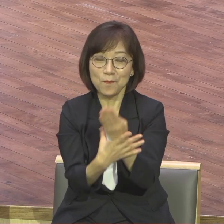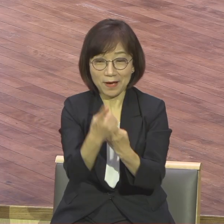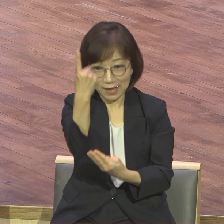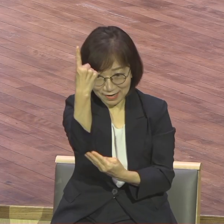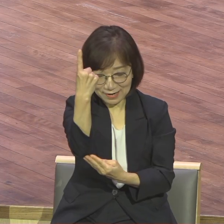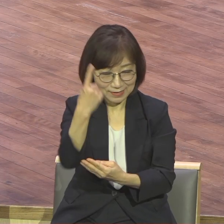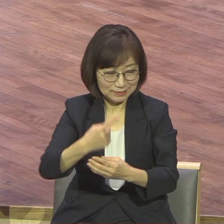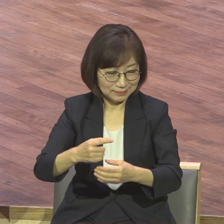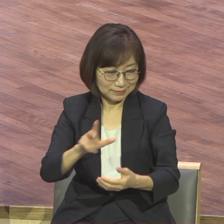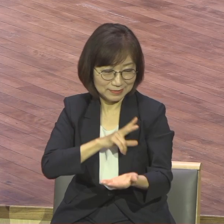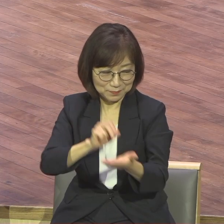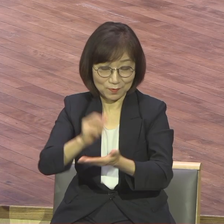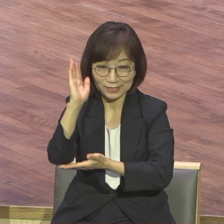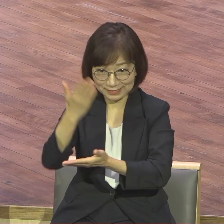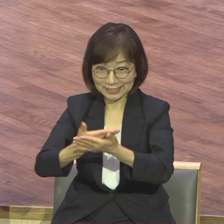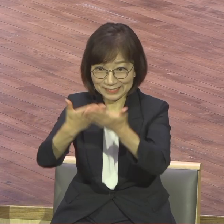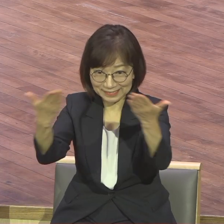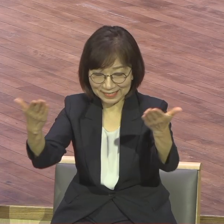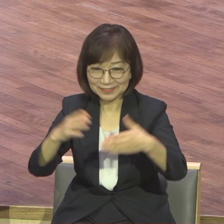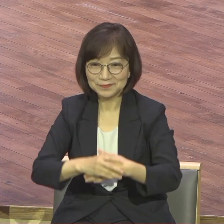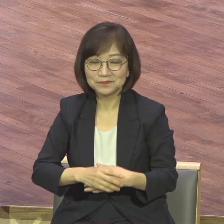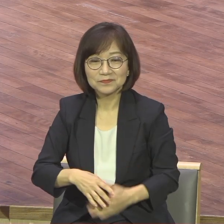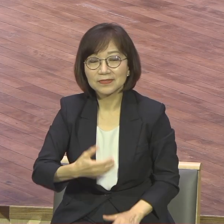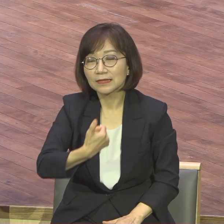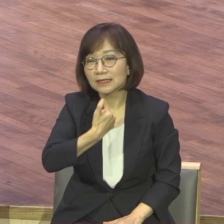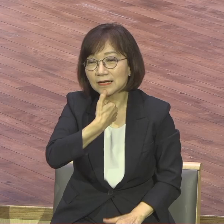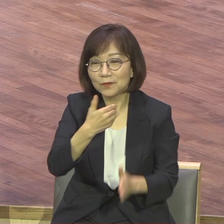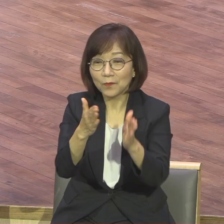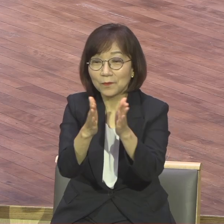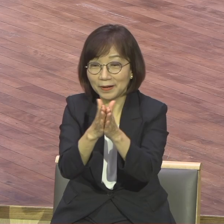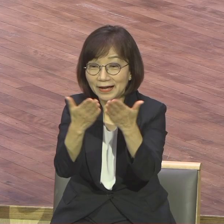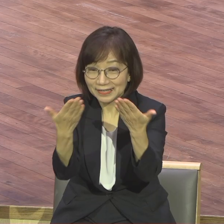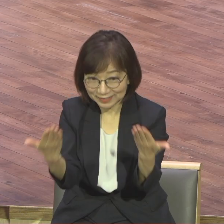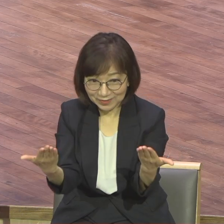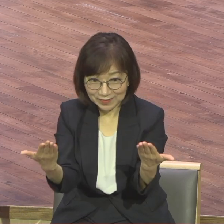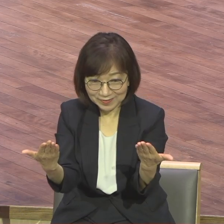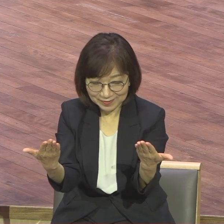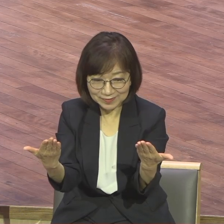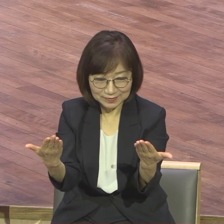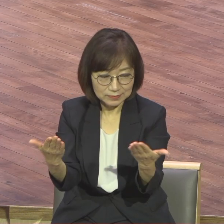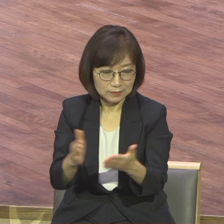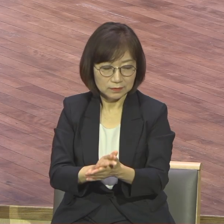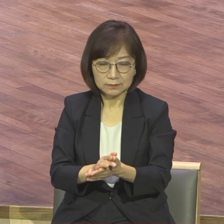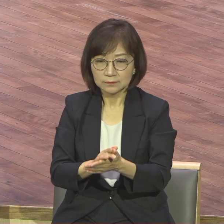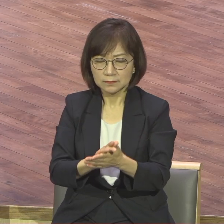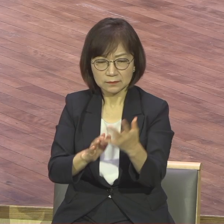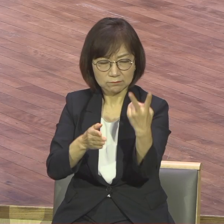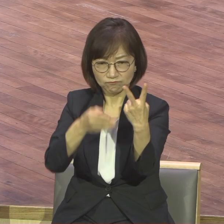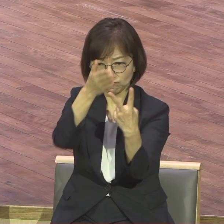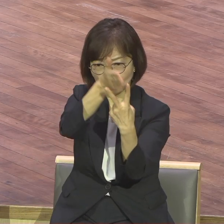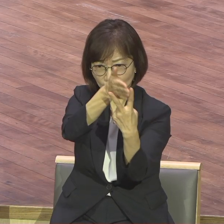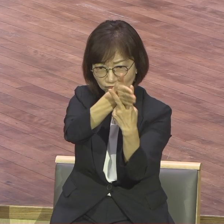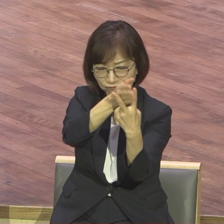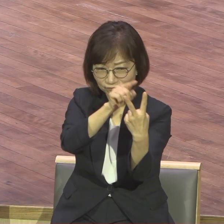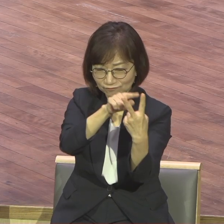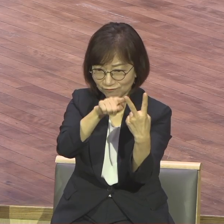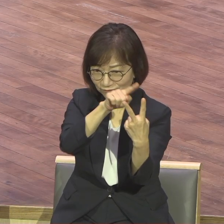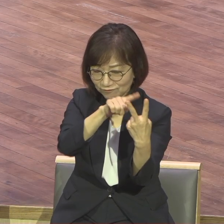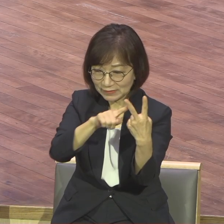로마스 말씀을 통해서 우리가 신앙적으로 크게 두 가지 질문에